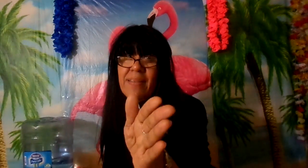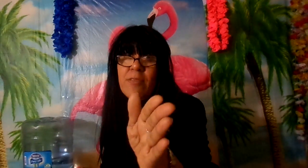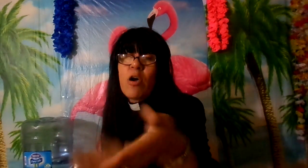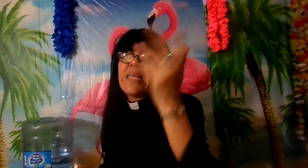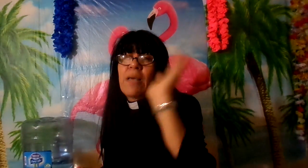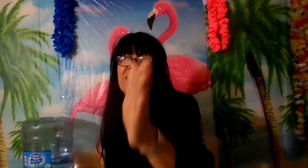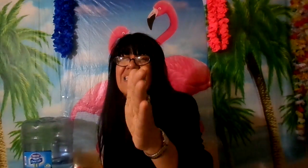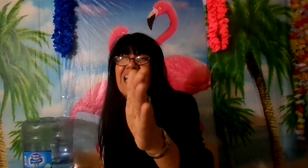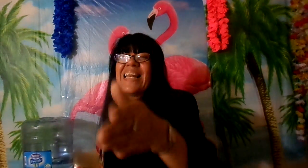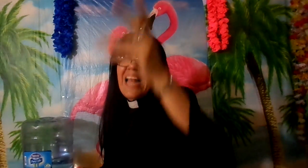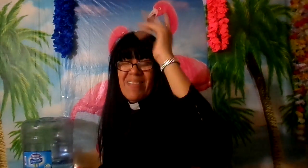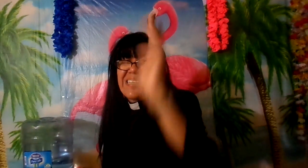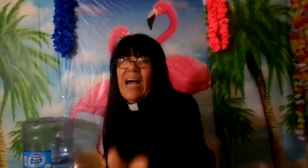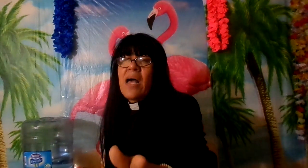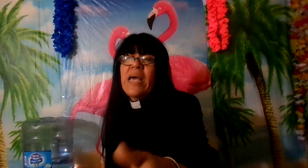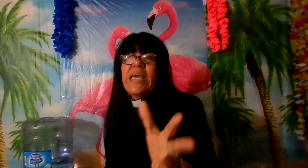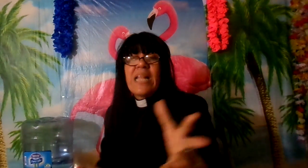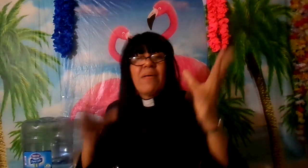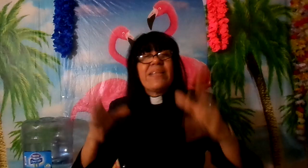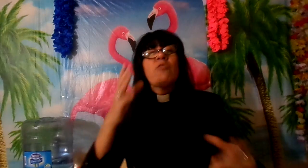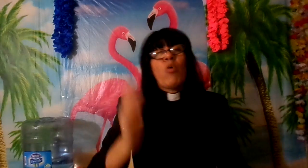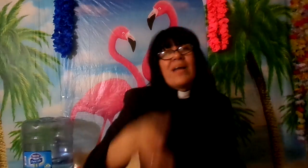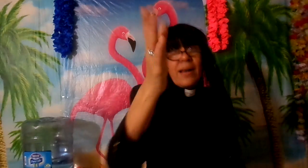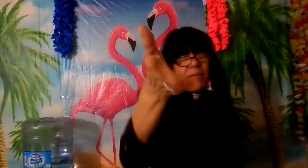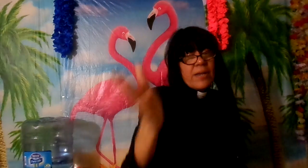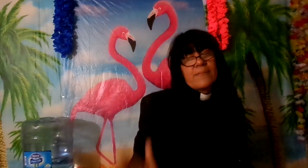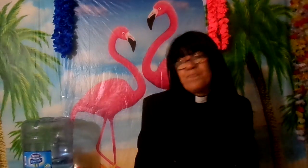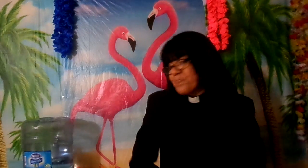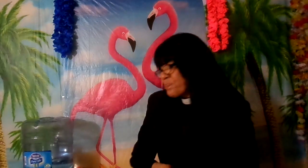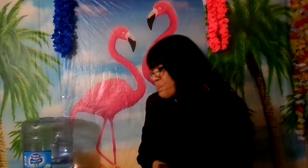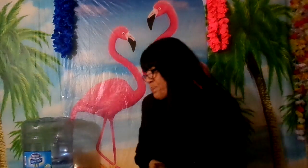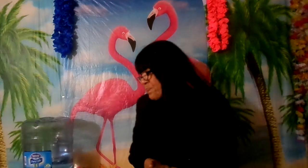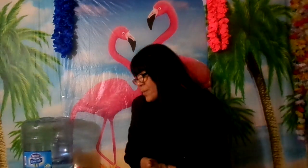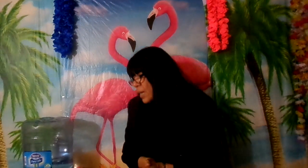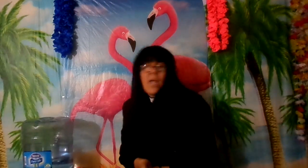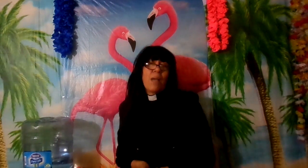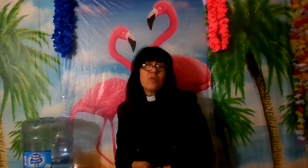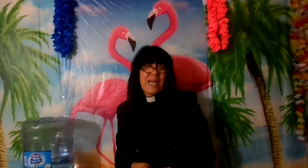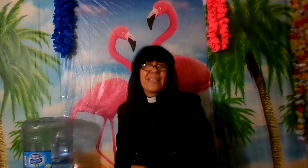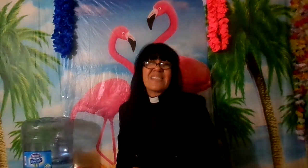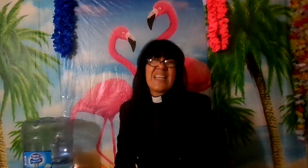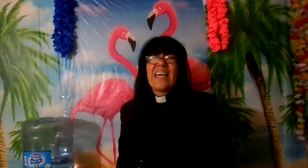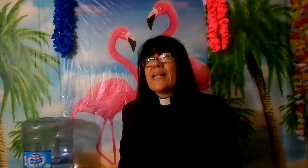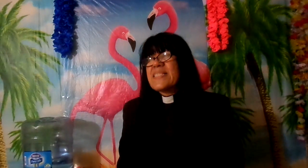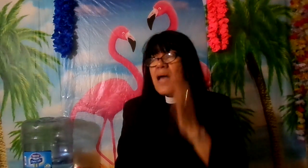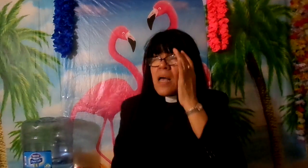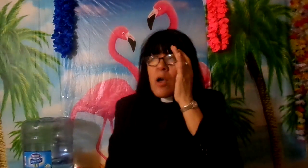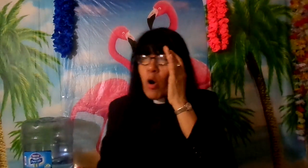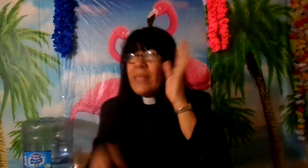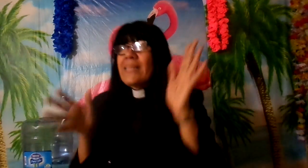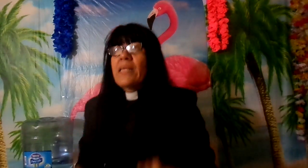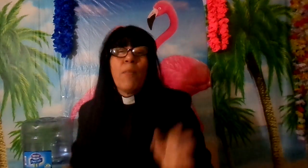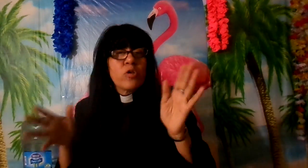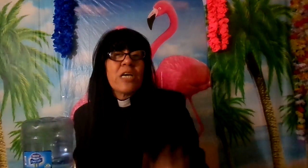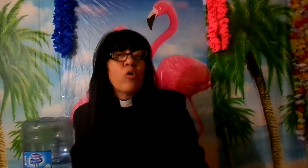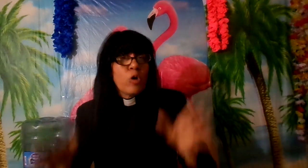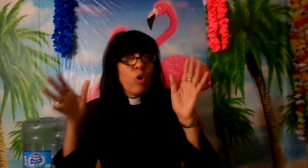de Dios y te va a traer la verdad y la verdad nos hará libre hay mucha gente así en las iglesias hoy día tenemos llenos los